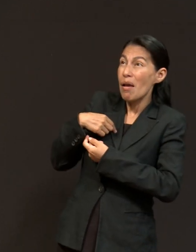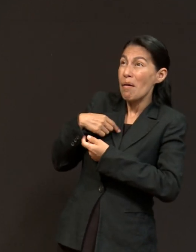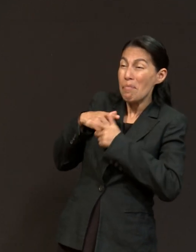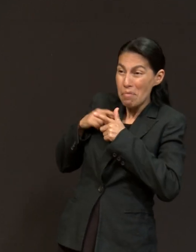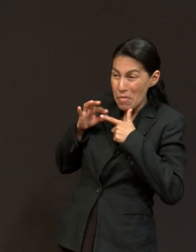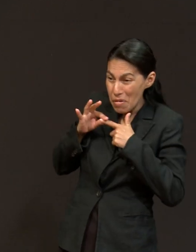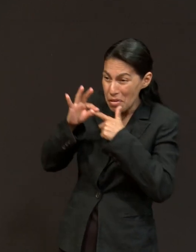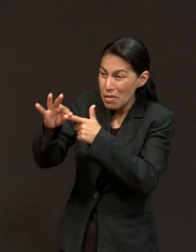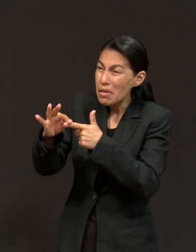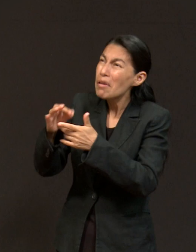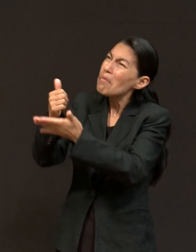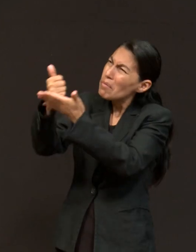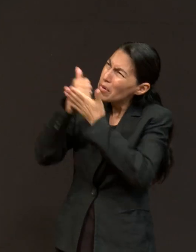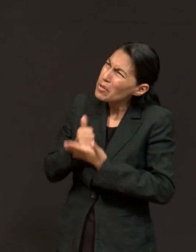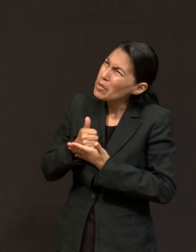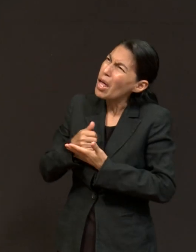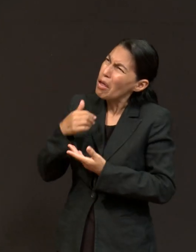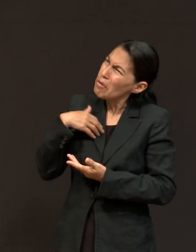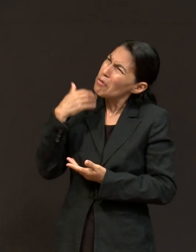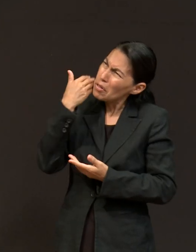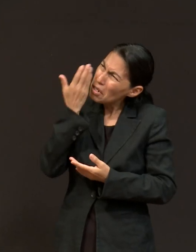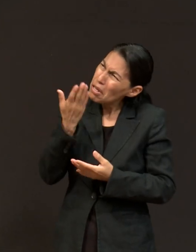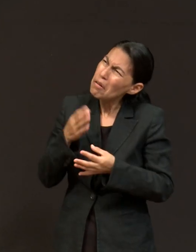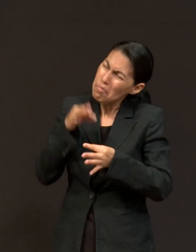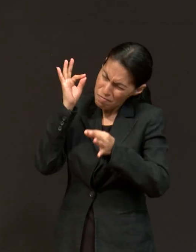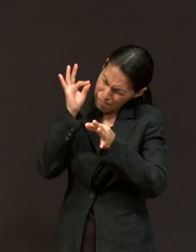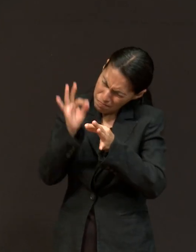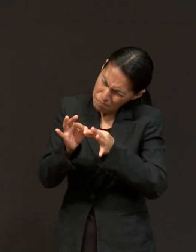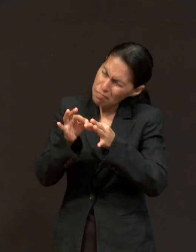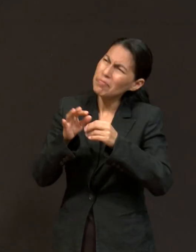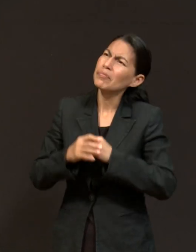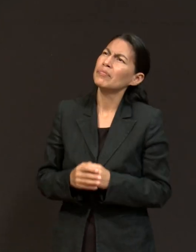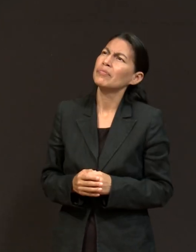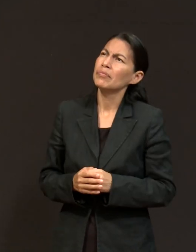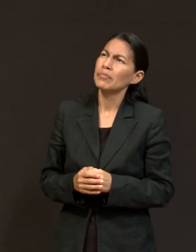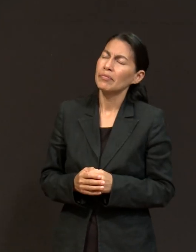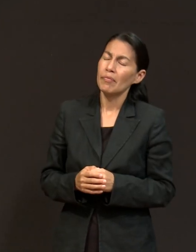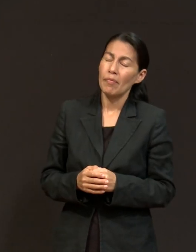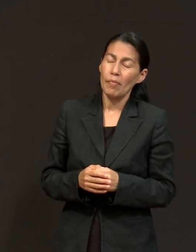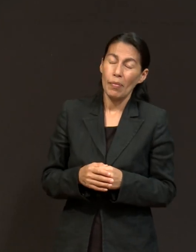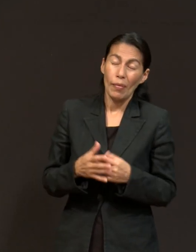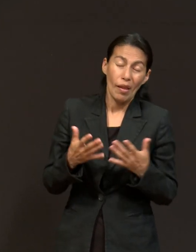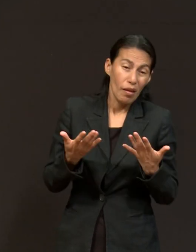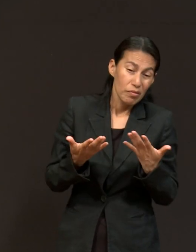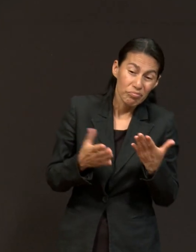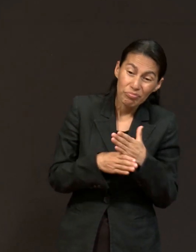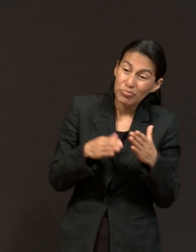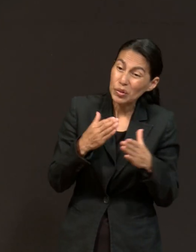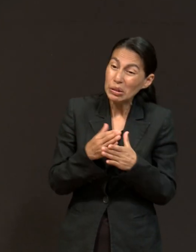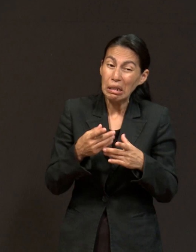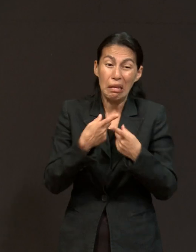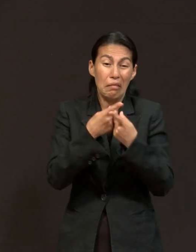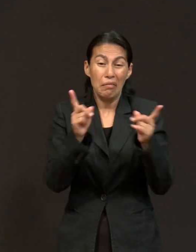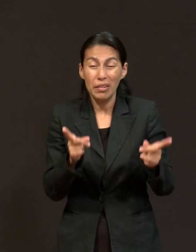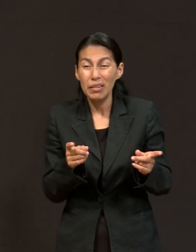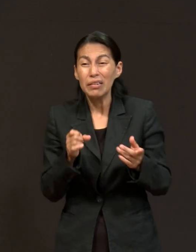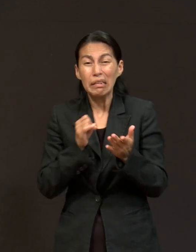pero yo quiero ser certera. Y en ser certera hay una, hay muchas cosas, o sea, tomar